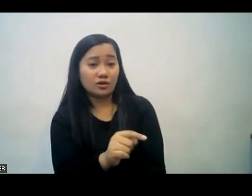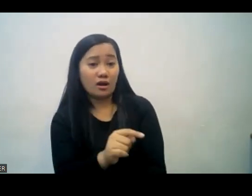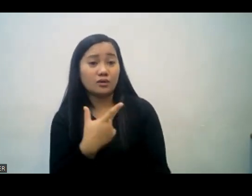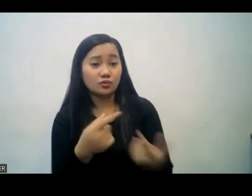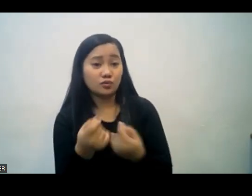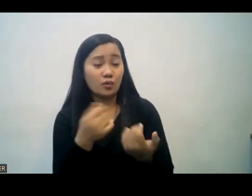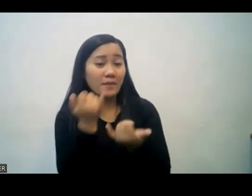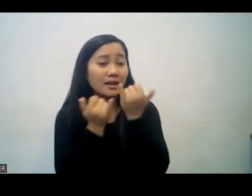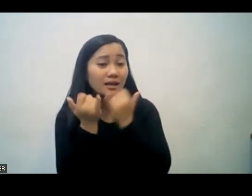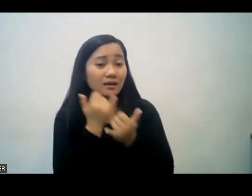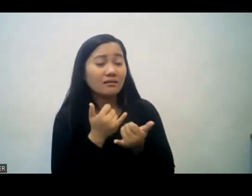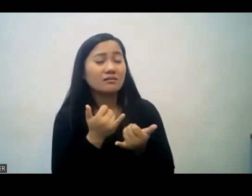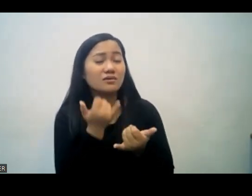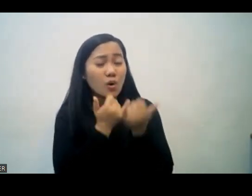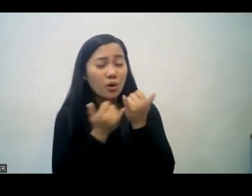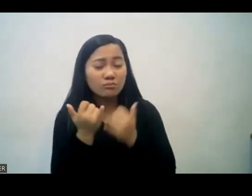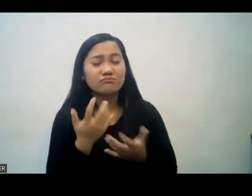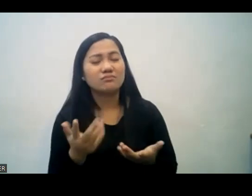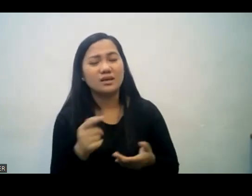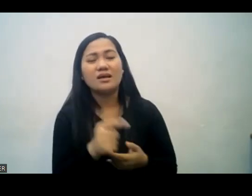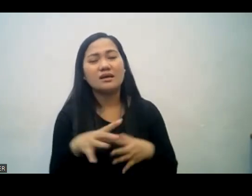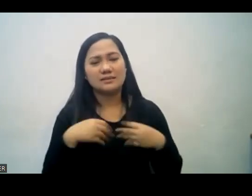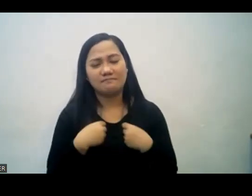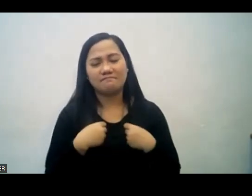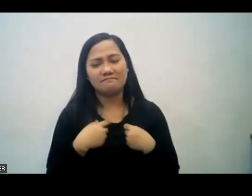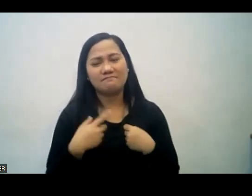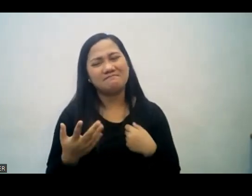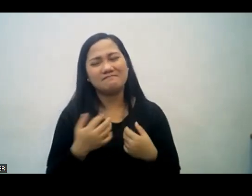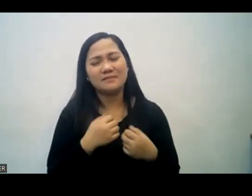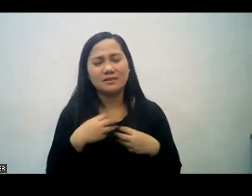siya ay nakagawa ng pagkakamali tinatanggap niya yung pagkakamaling ito